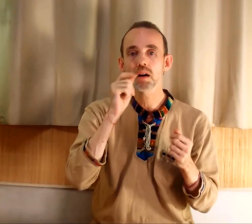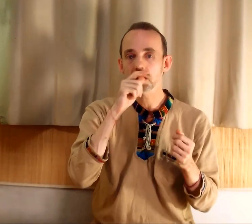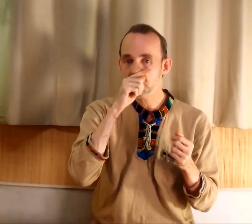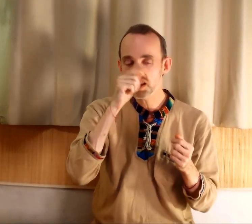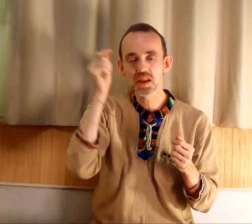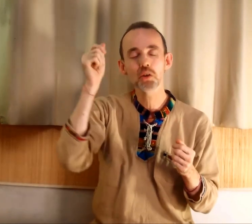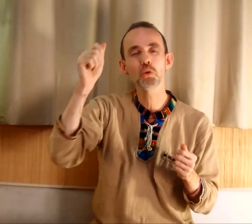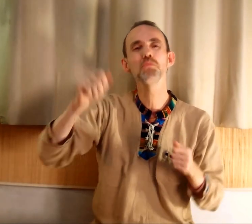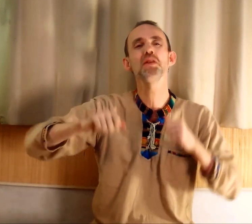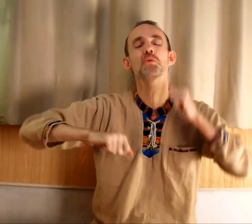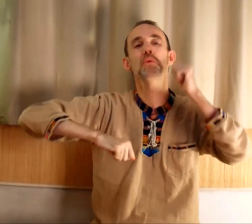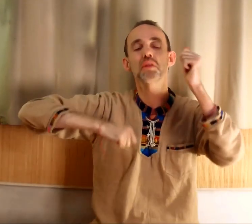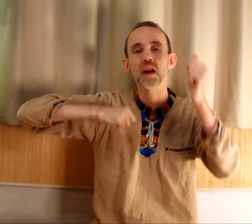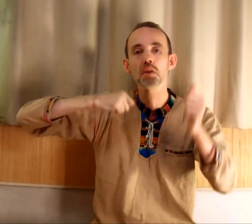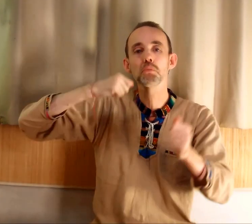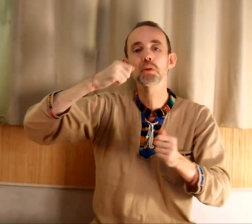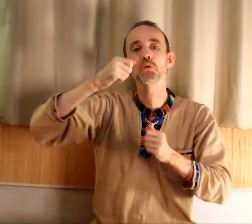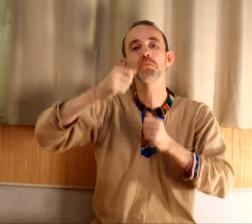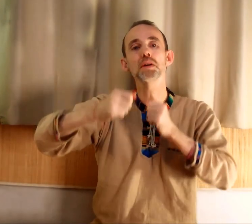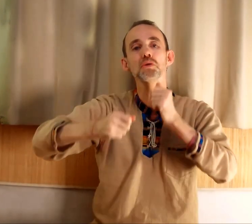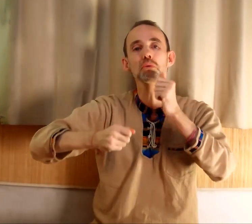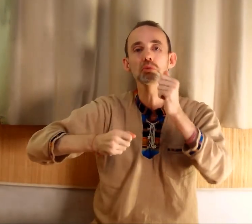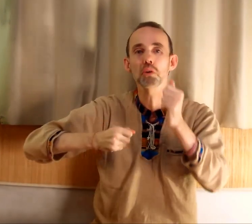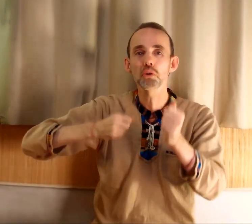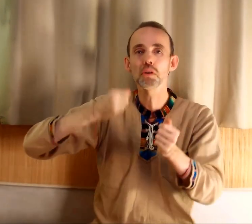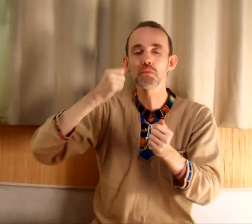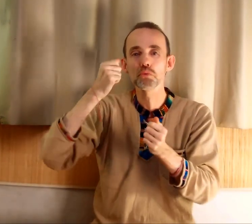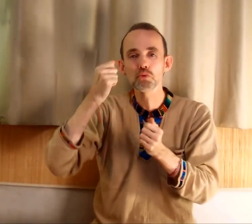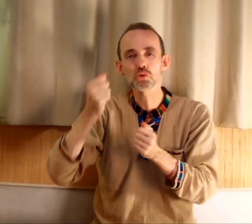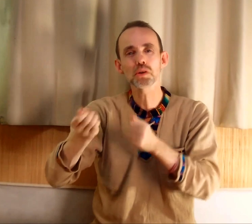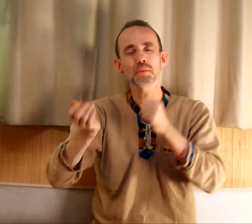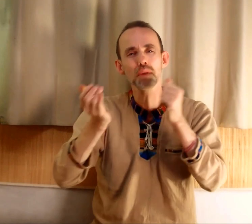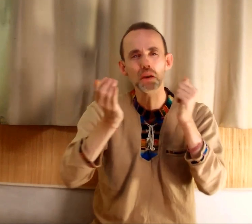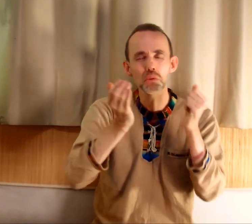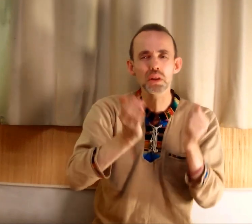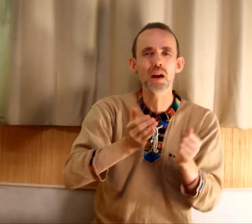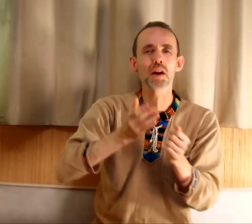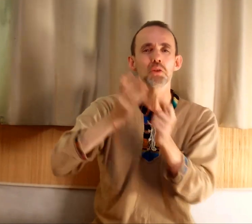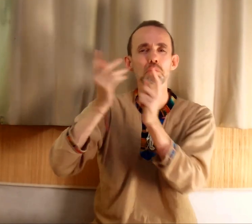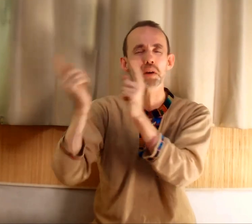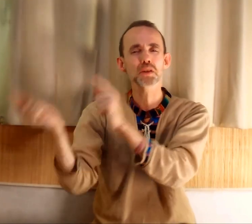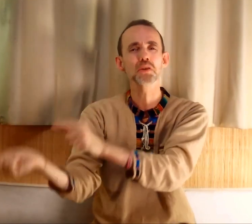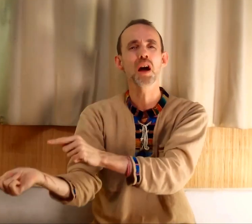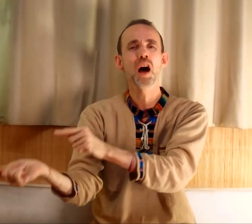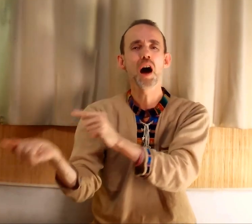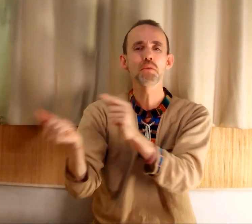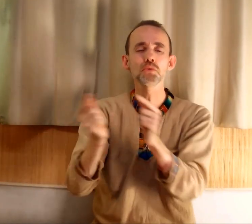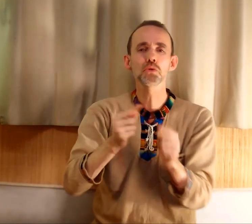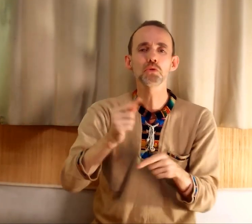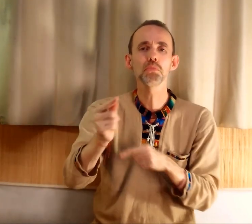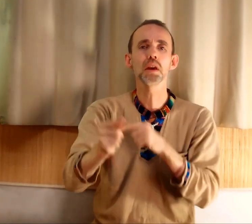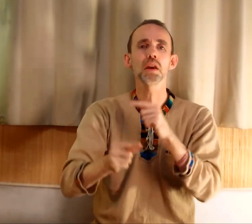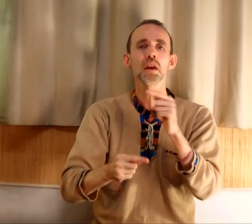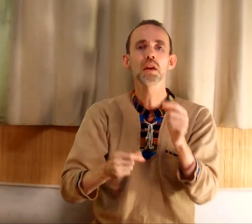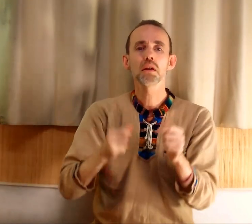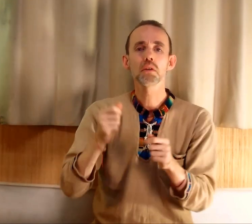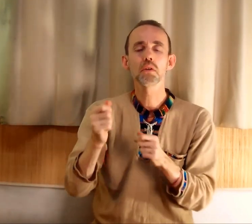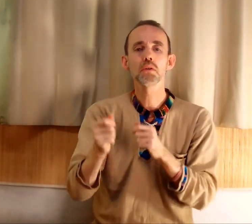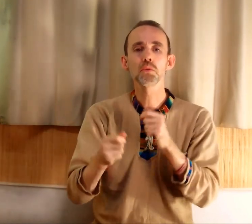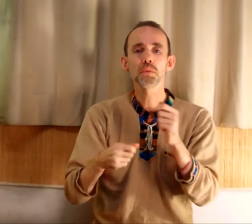jaillir au milieu de tas de préoccupations, de rendez-vous, de choses à faire, de travail, de personnes à vous occuper, de